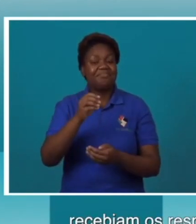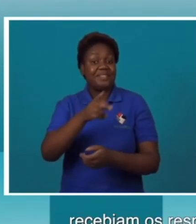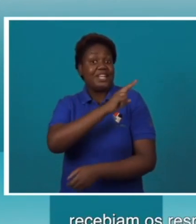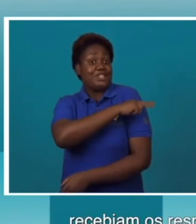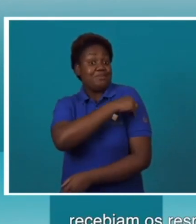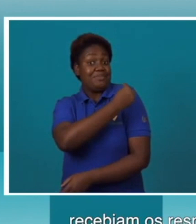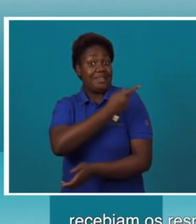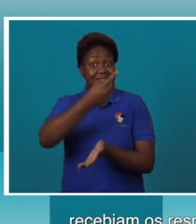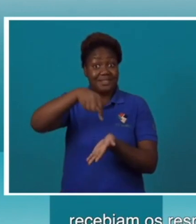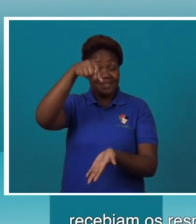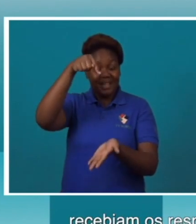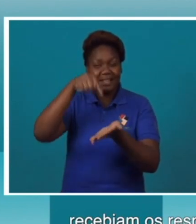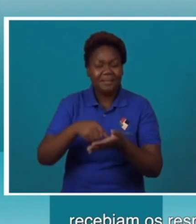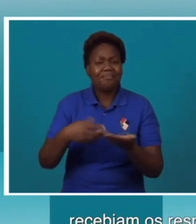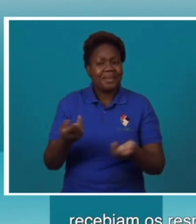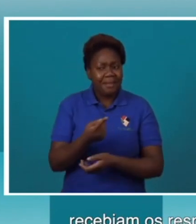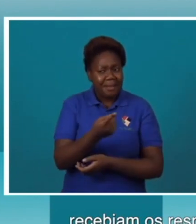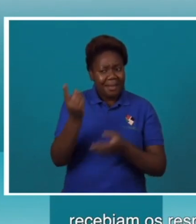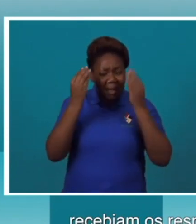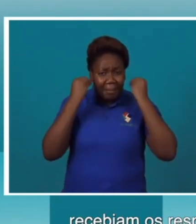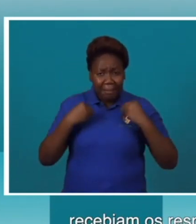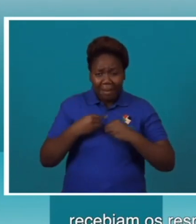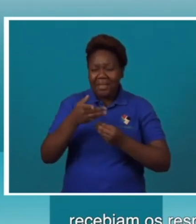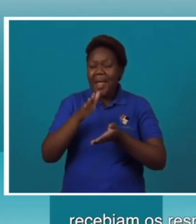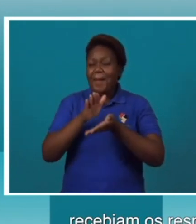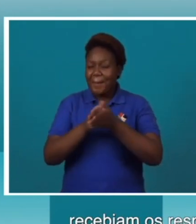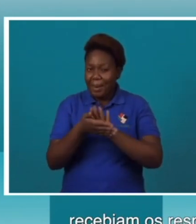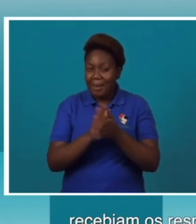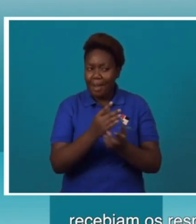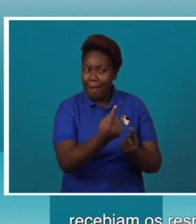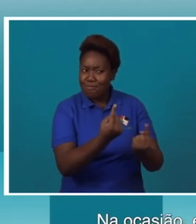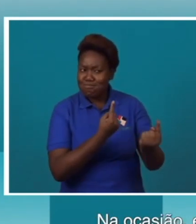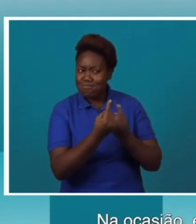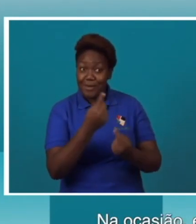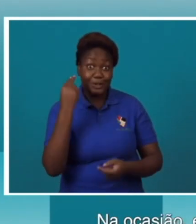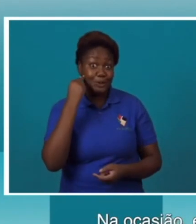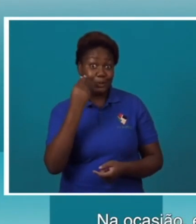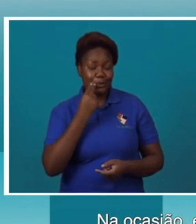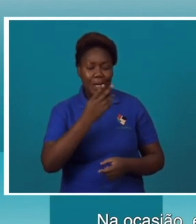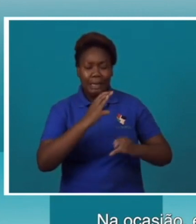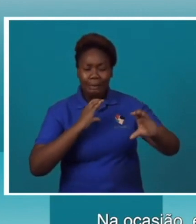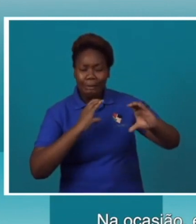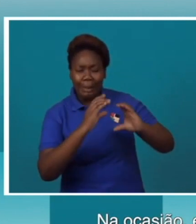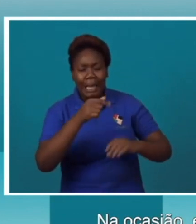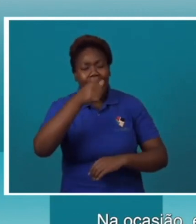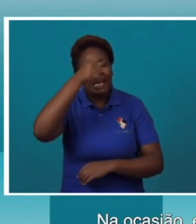certificados de participação no curso de língua de sinais moçambicana. Na ocasião, eles revelaram estar